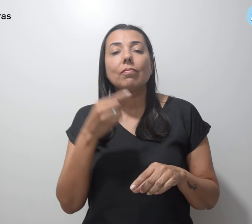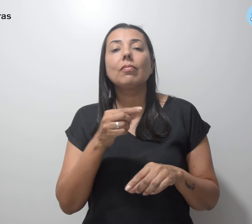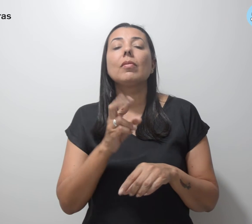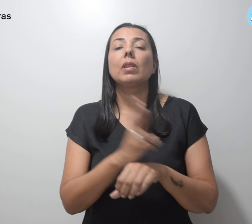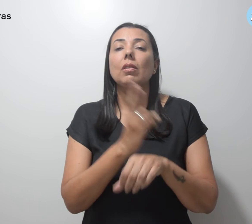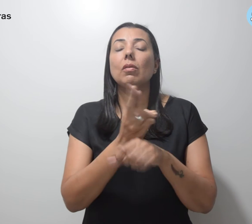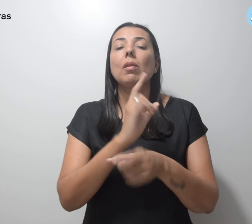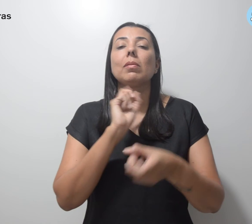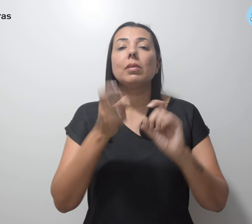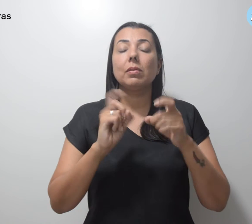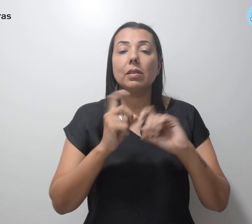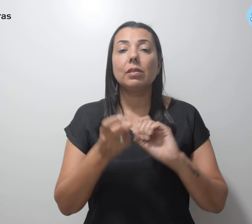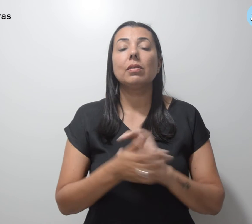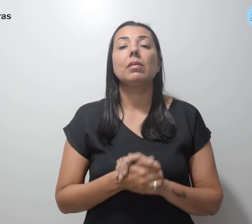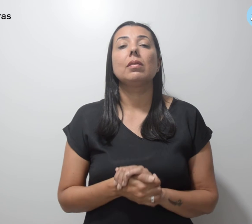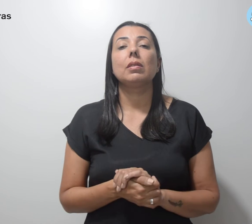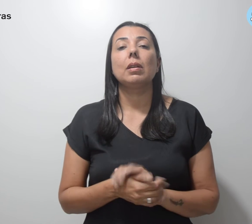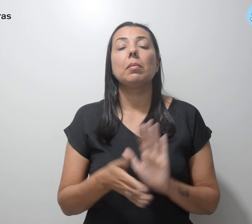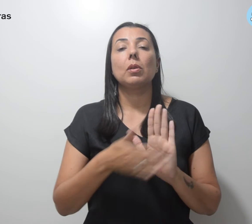administrativa, PEC 32.